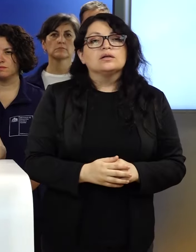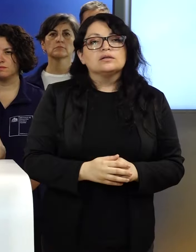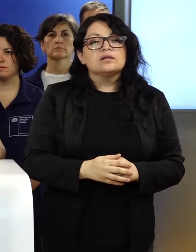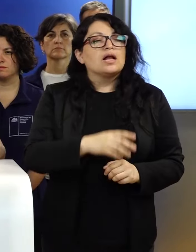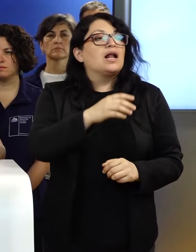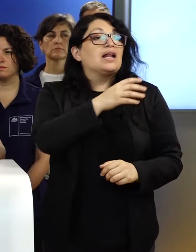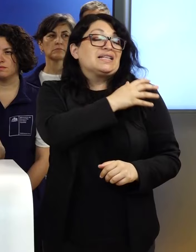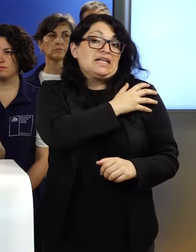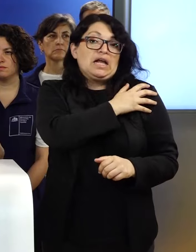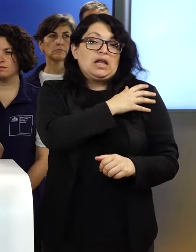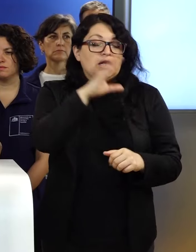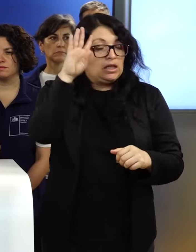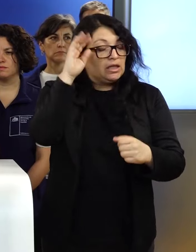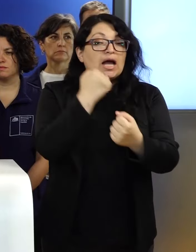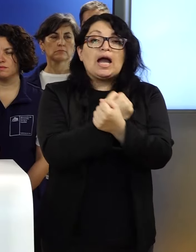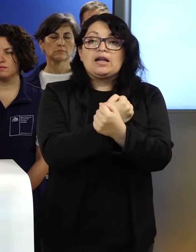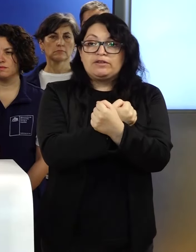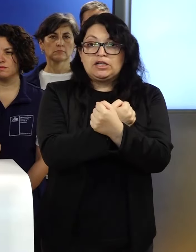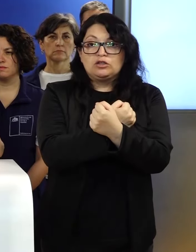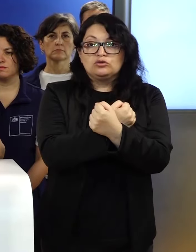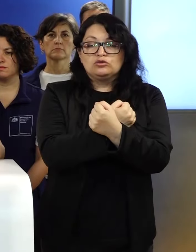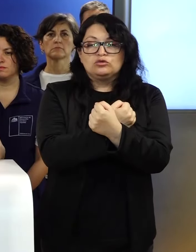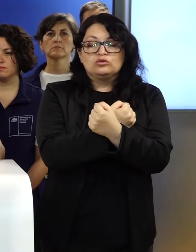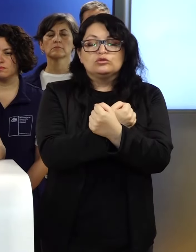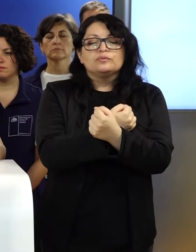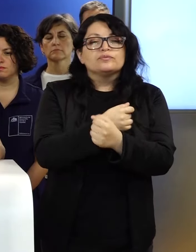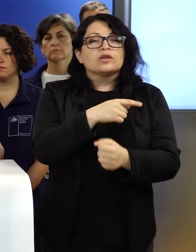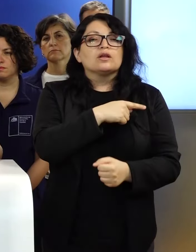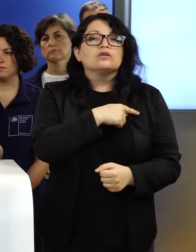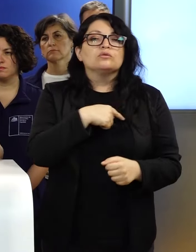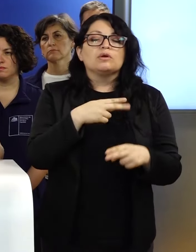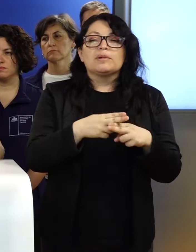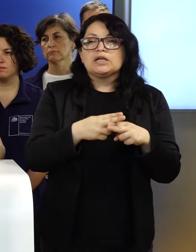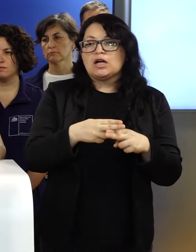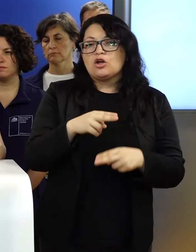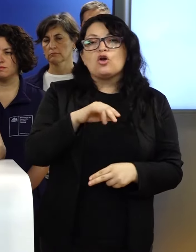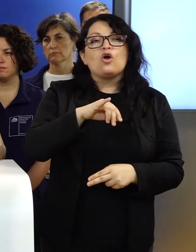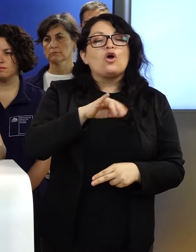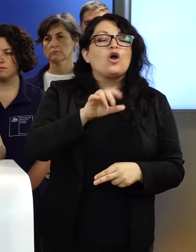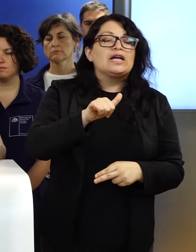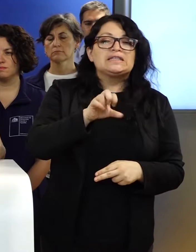general director de Carabineros, Ricardo Yañez.